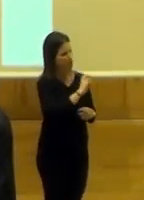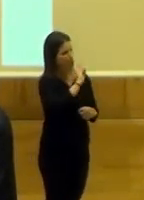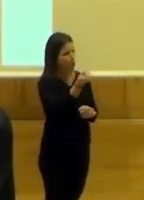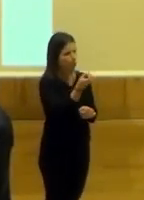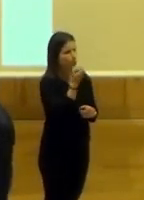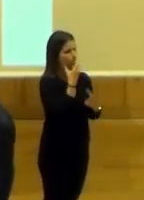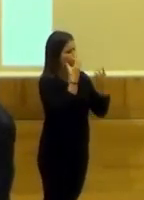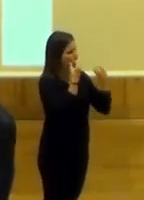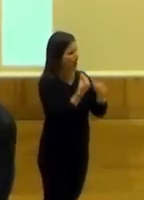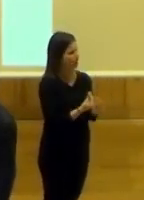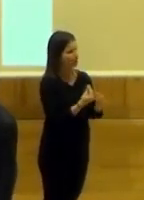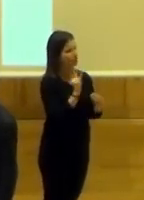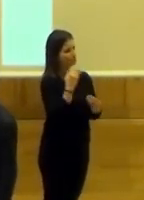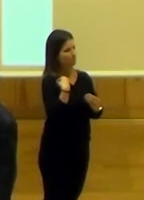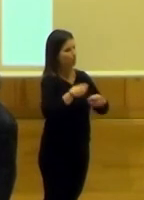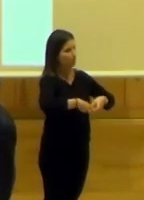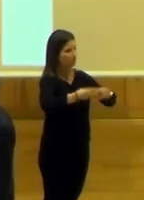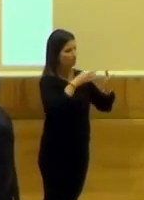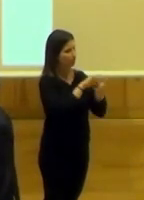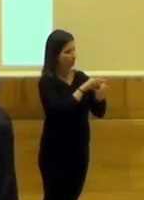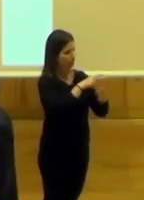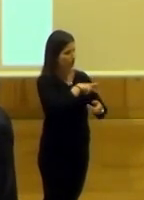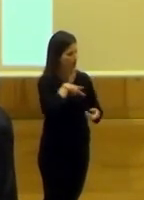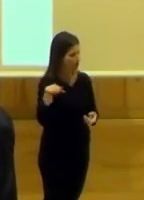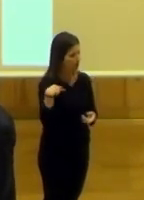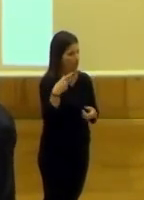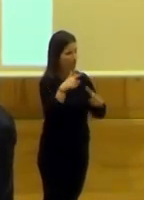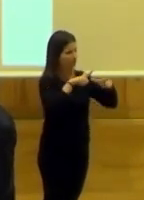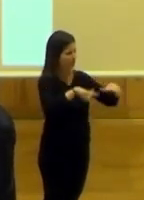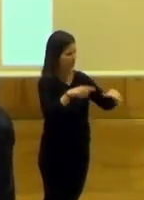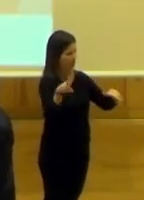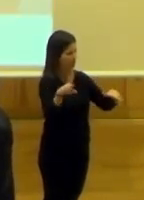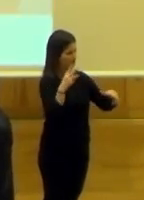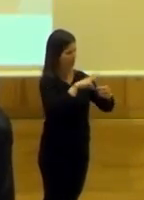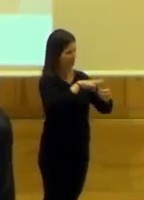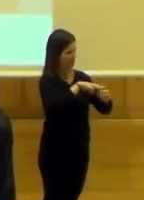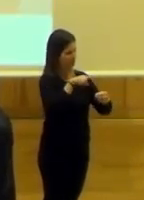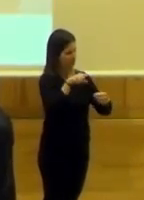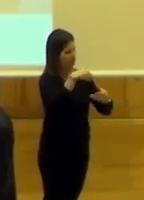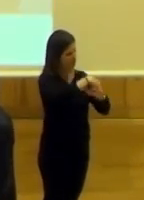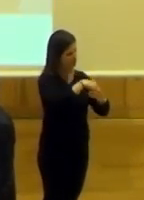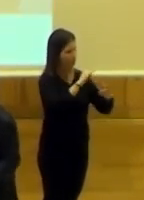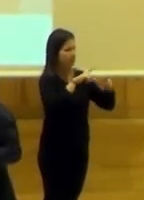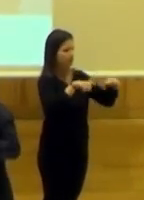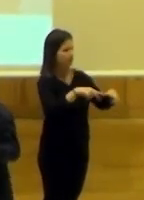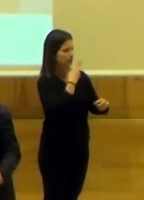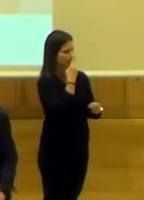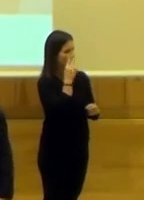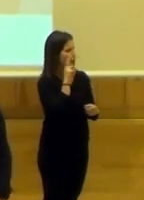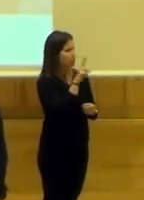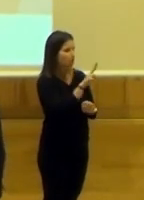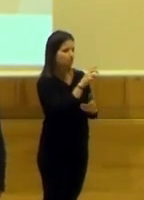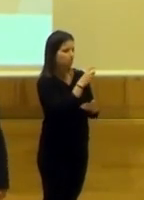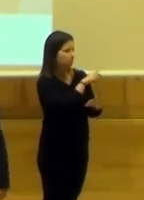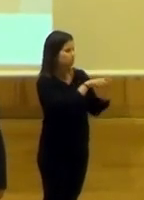consolidados, que está en el mismo edificio de servicios generales, en esta sala del PTS, que es también interés, como veis, tenemos una